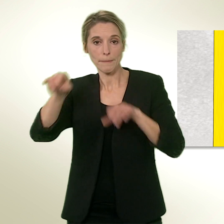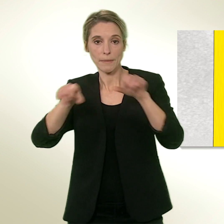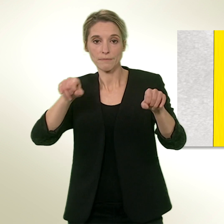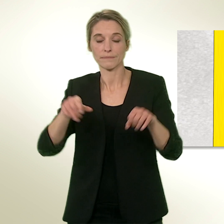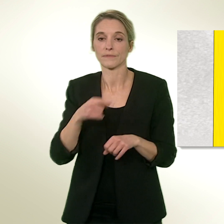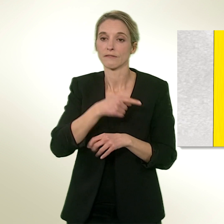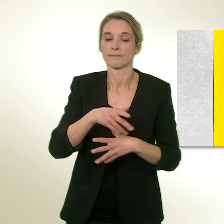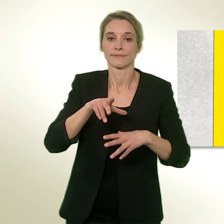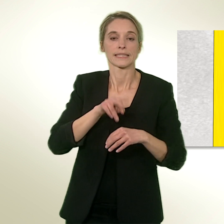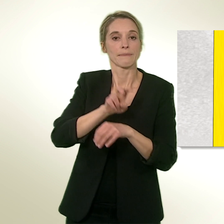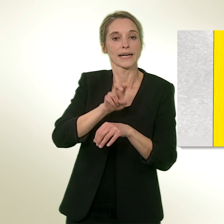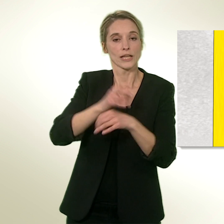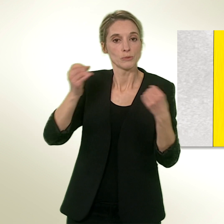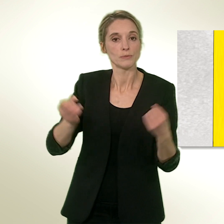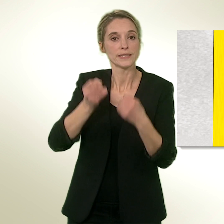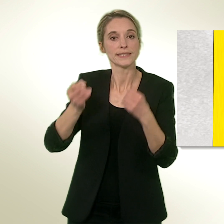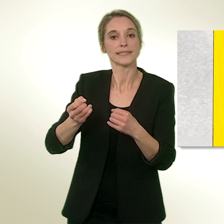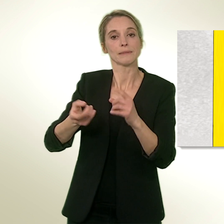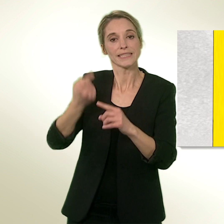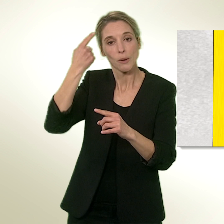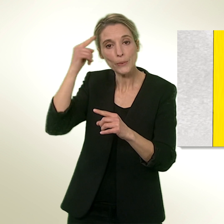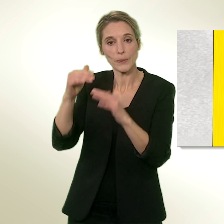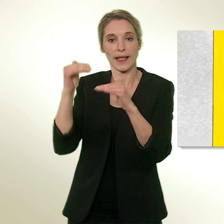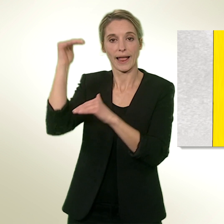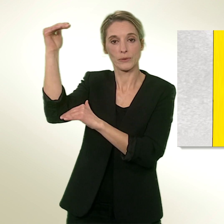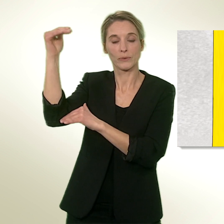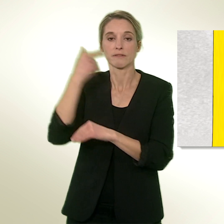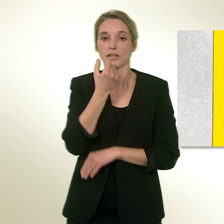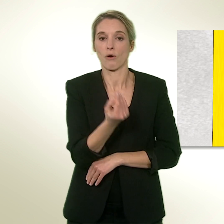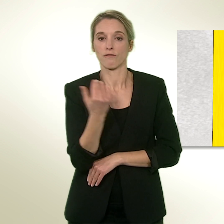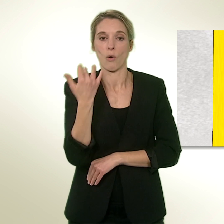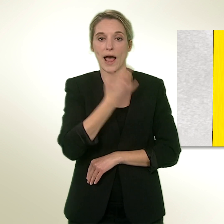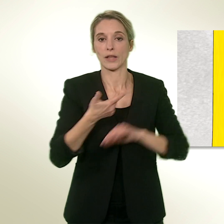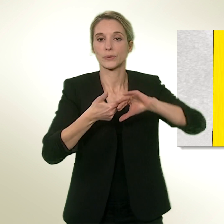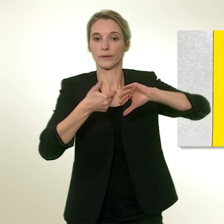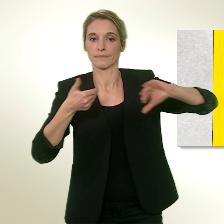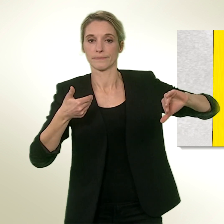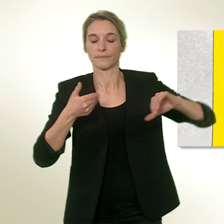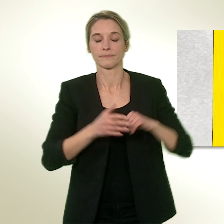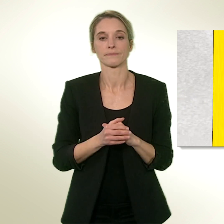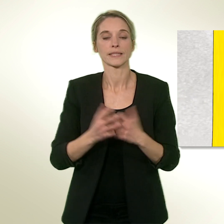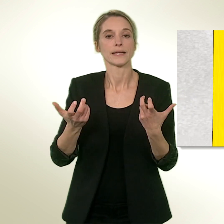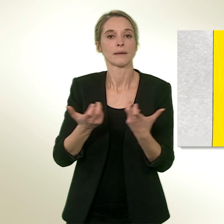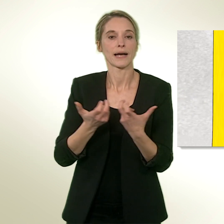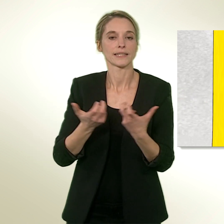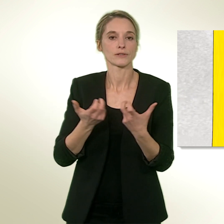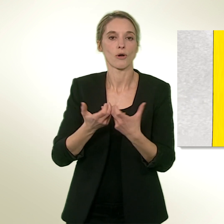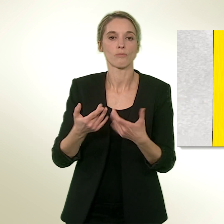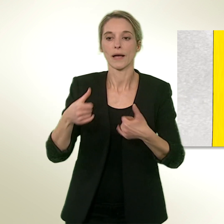'adresse uniquement aux adultes et n'atteint pas les enfants et les adolescents serait autorisée. Par exemple, dans les courriels et les prospectus